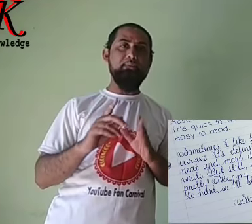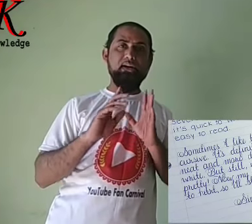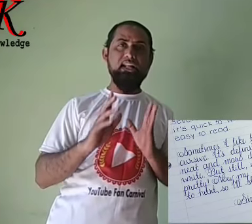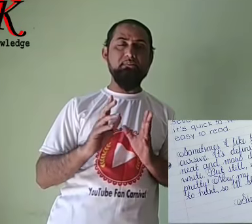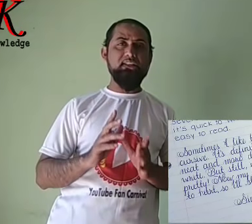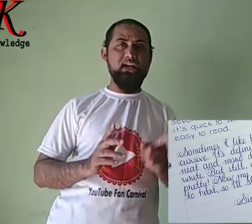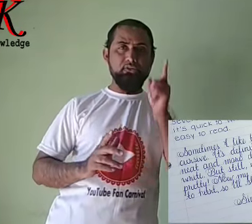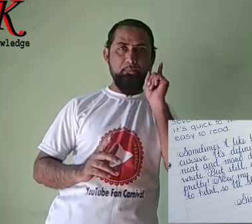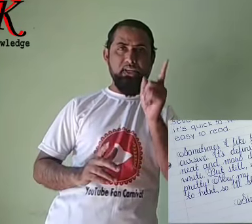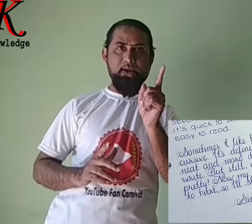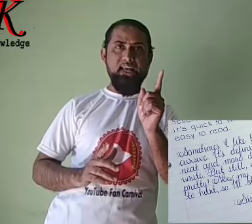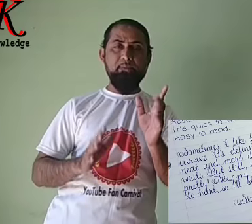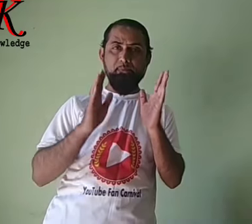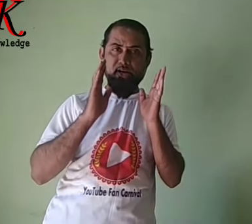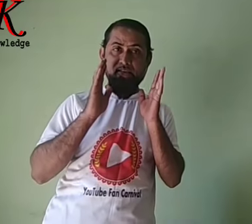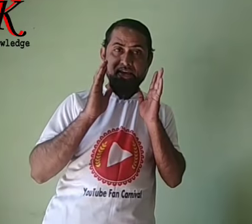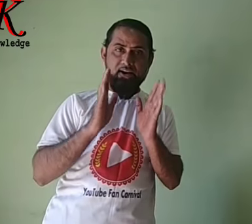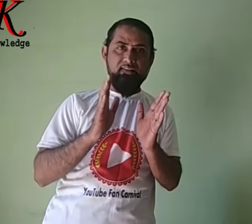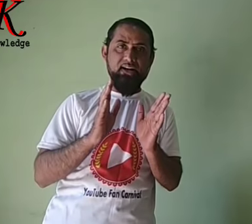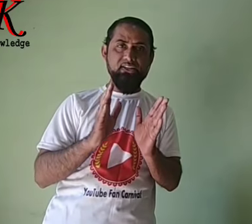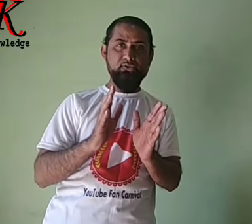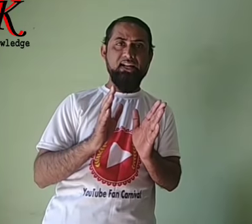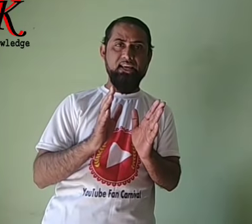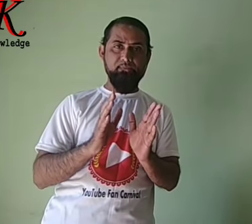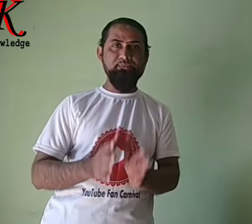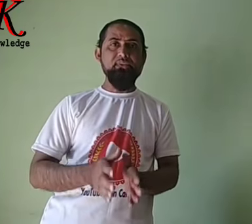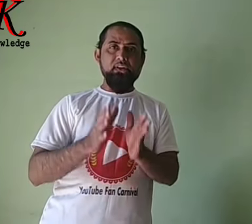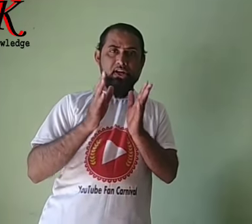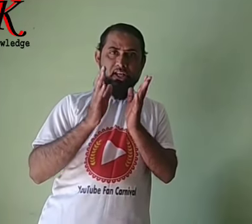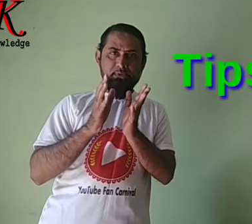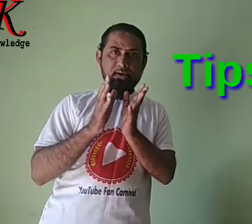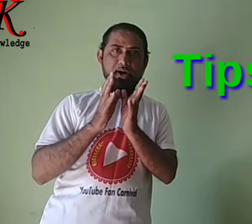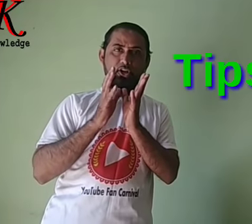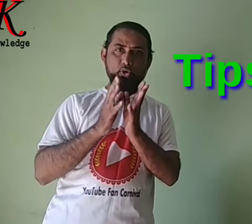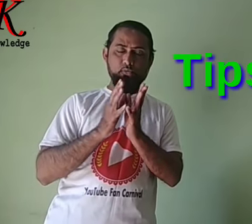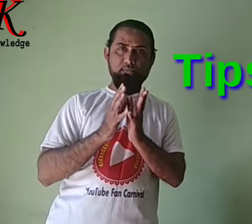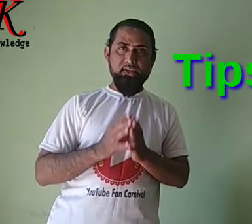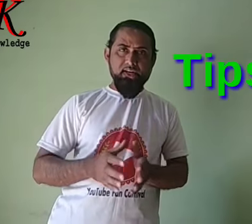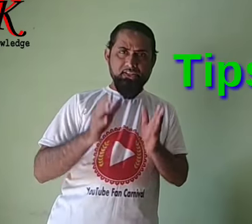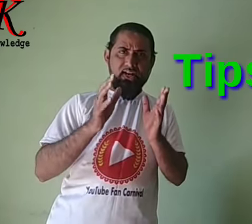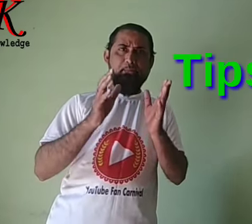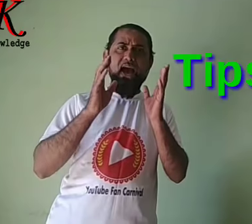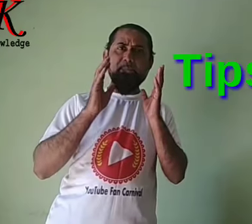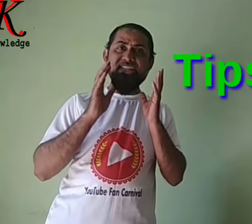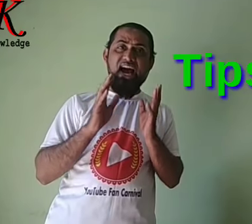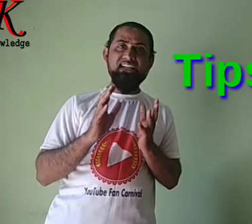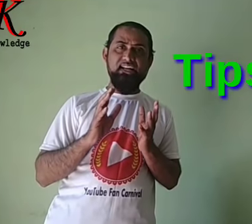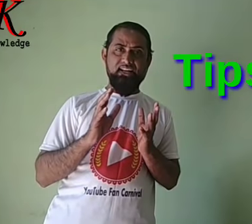पर गलत मिलता है तो सबसे पहले आप अपना हेंड रैटिंग सुधारिए टिप्स नमबर टू जब भी आप याद करें